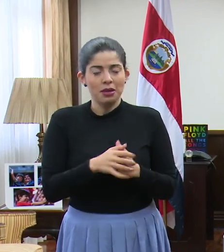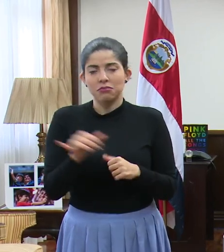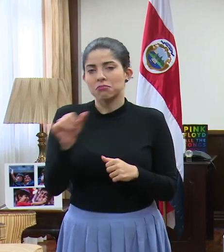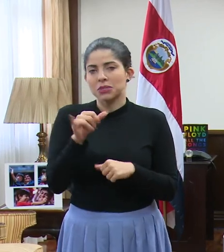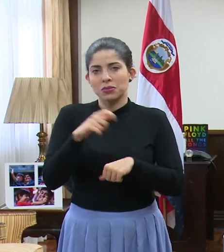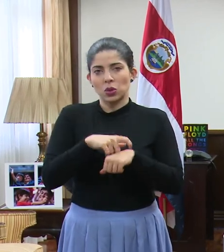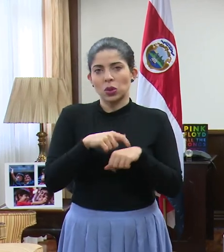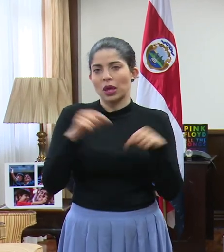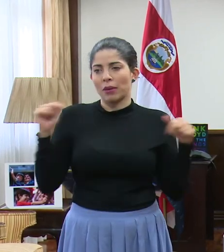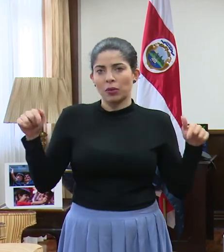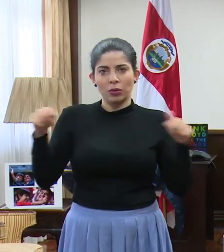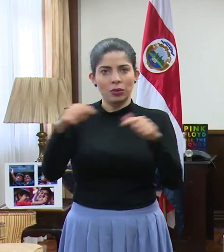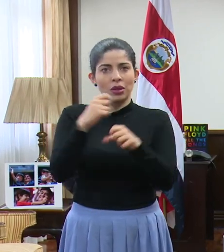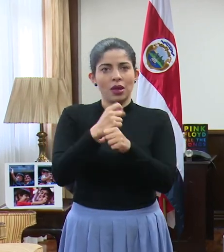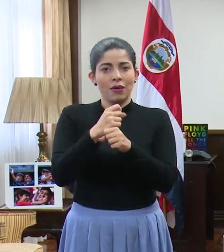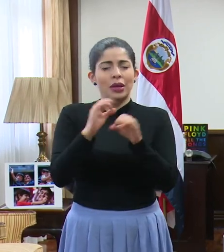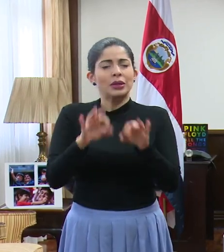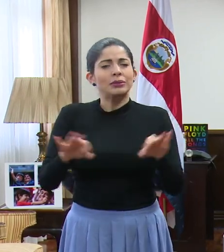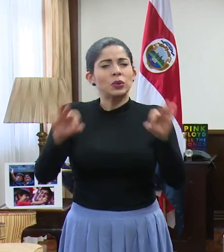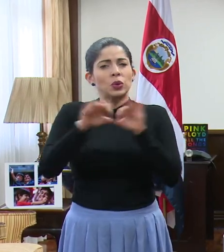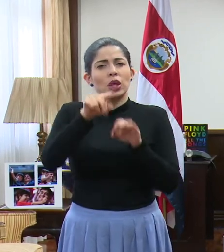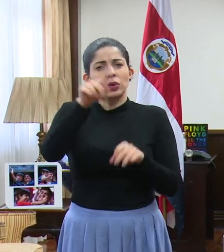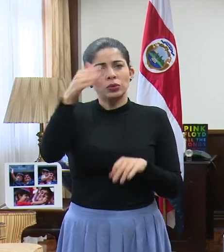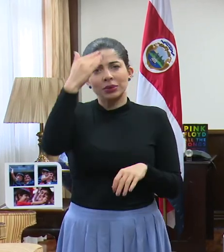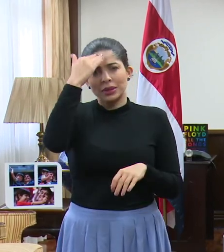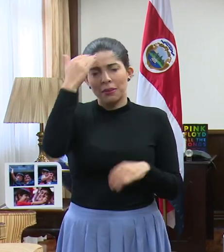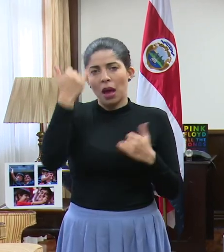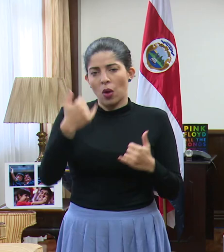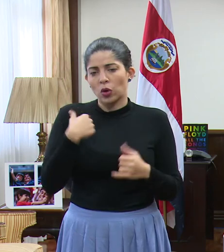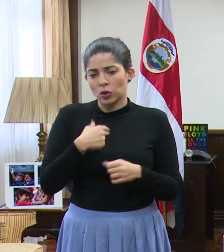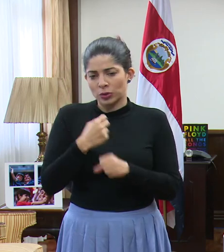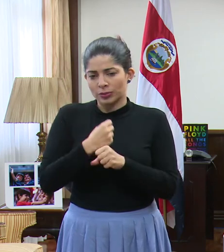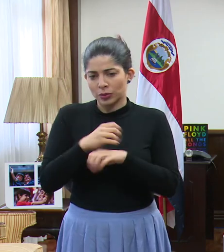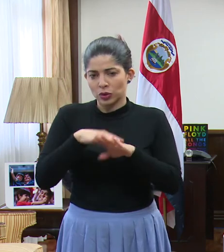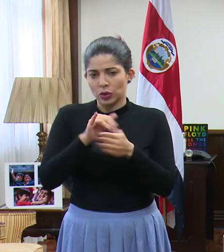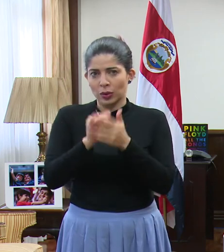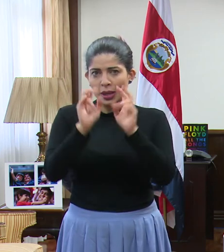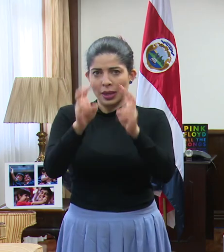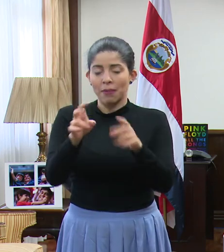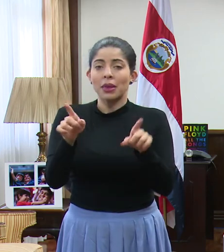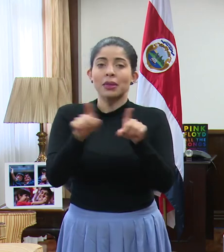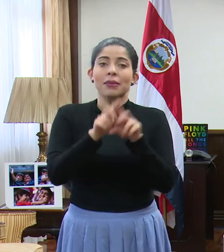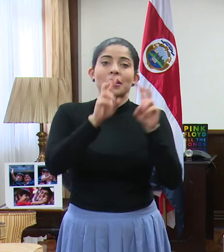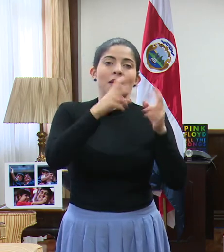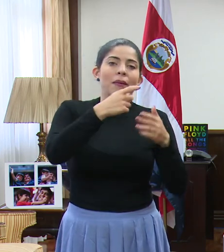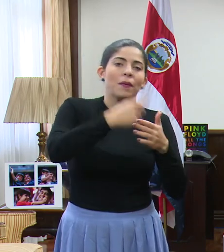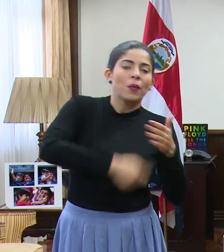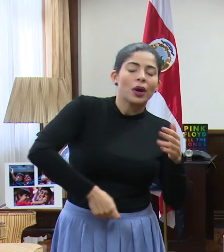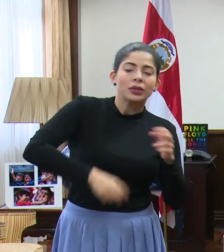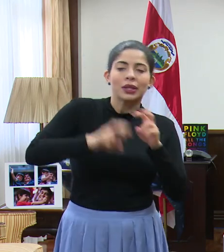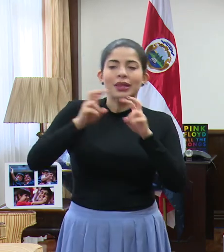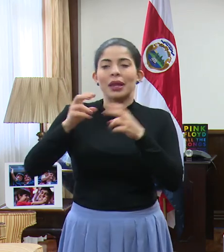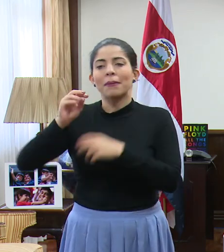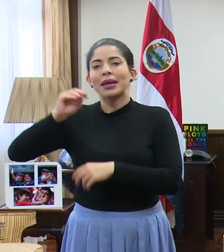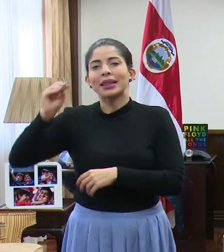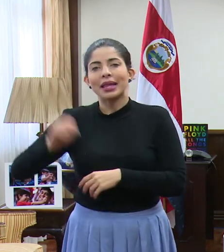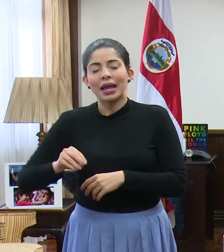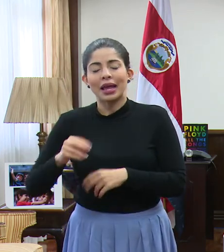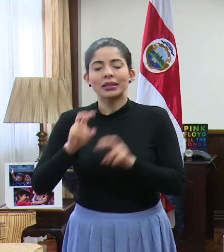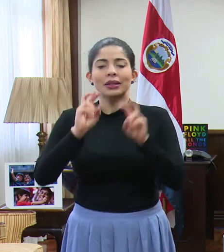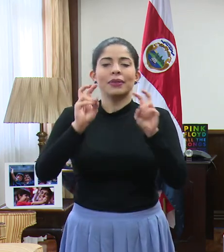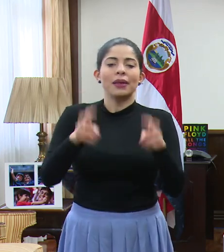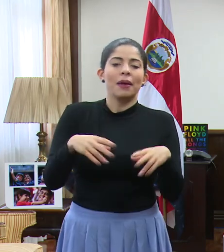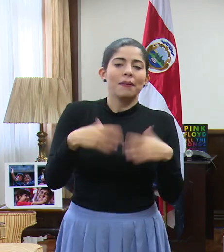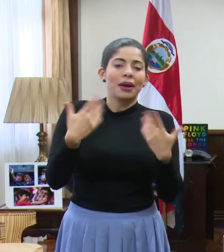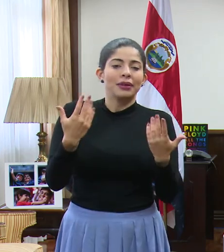mismo tiempo. Entonces es muy importante que sepan que estamos trabajando en eso, por eso también en los temas de impuestos, en los temas de tasas de interés, en los